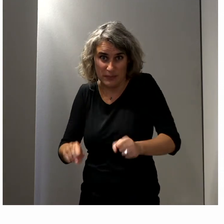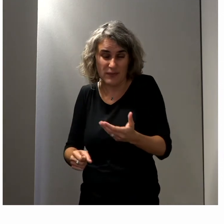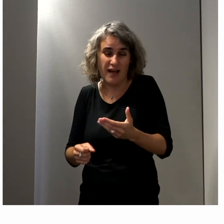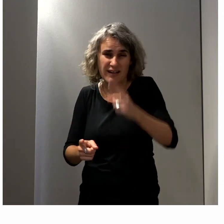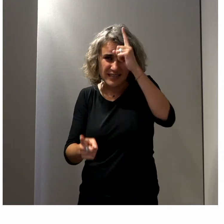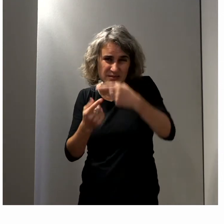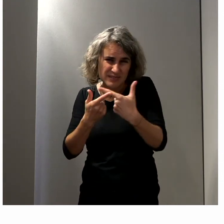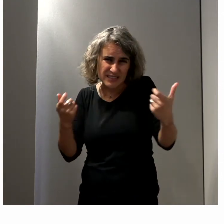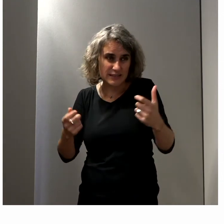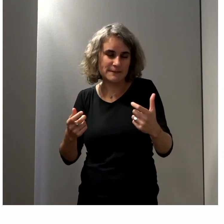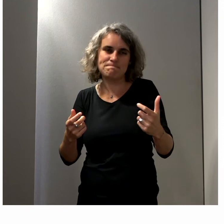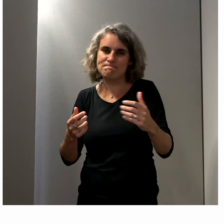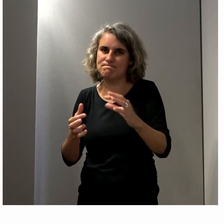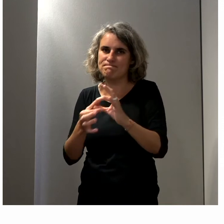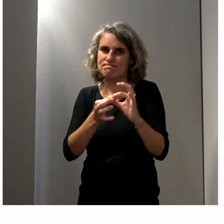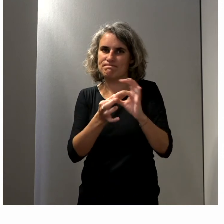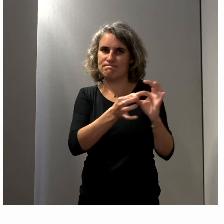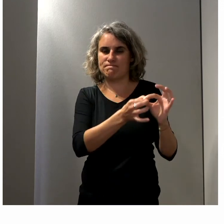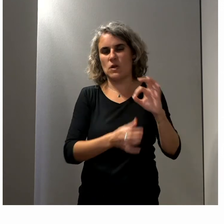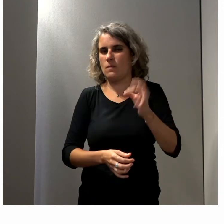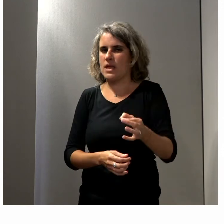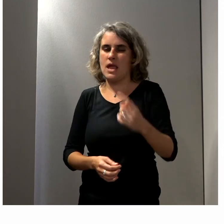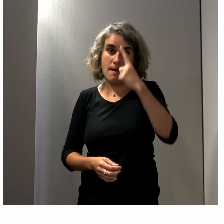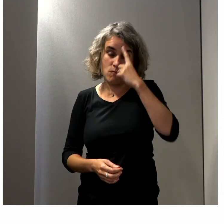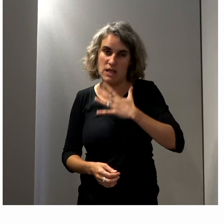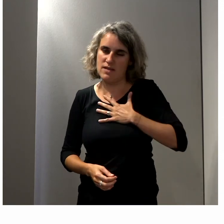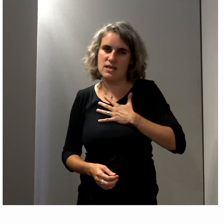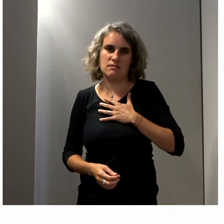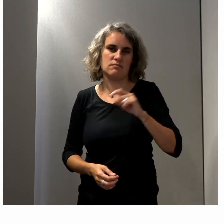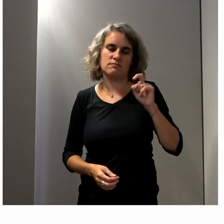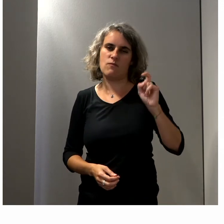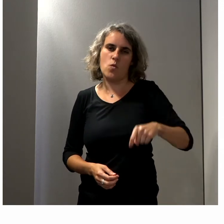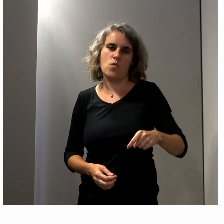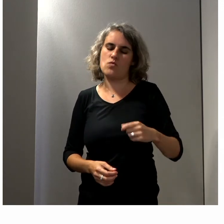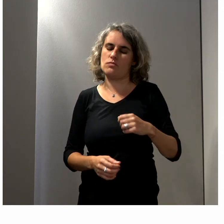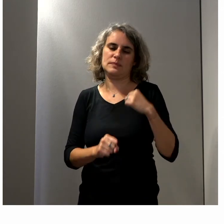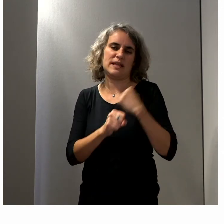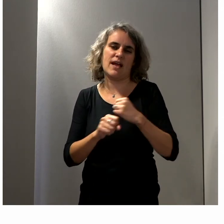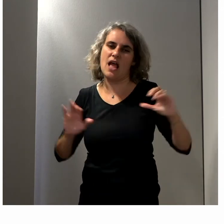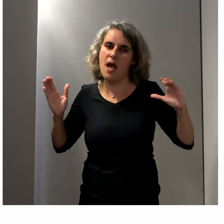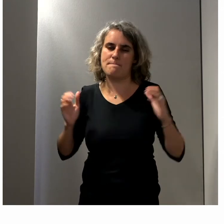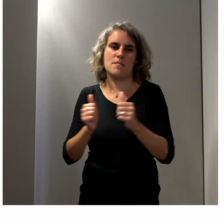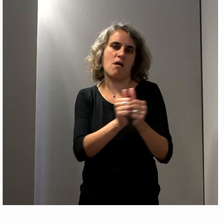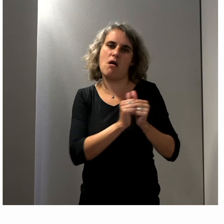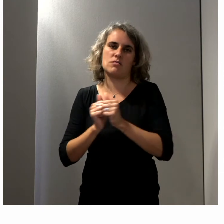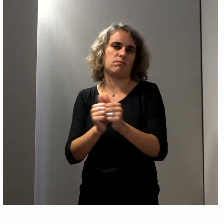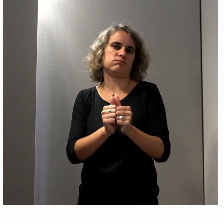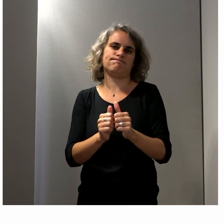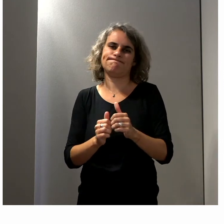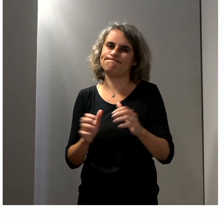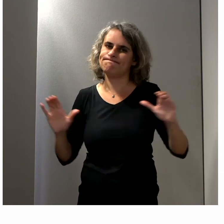Tous ces sujets sont liés et je crois vraiment qu'il nous faut travailler tous ensemble pour justement